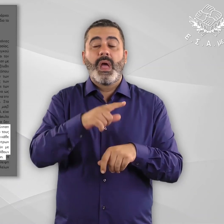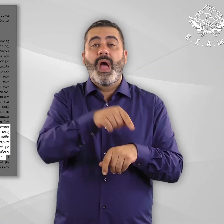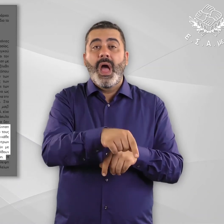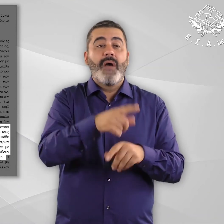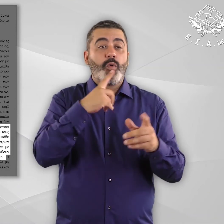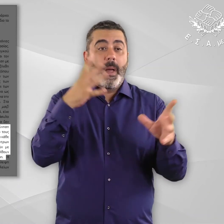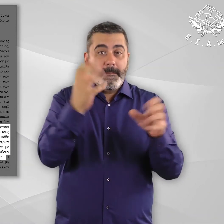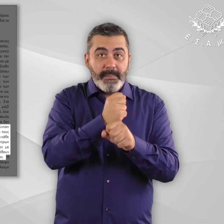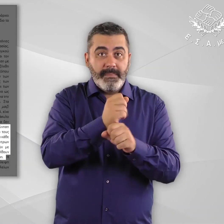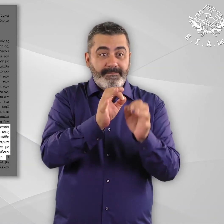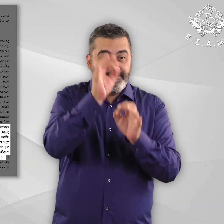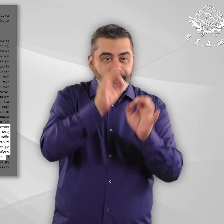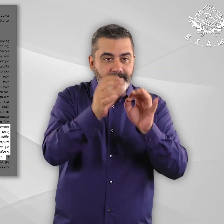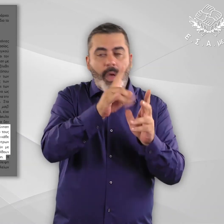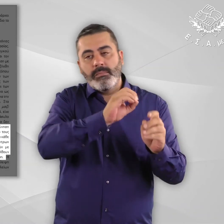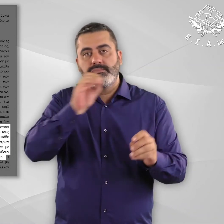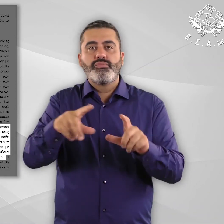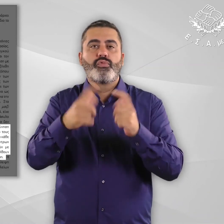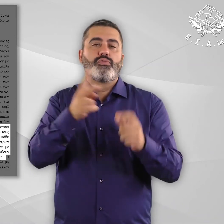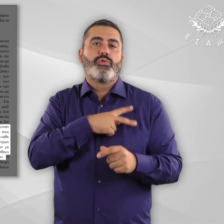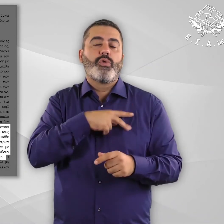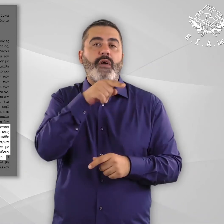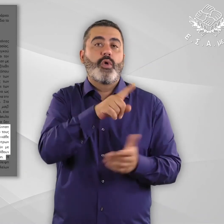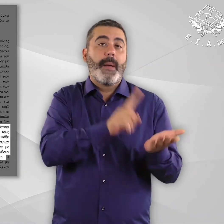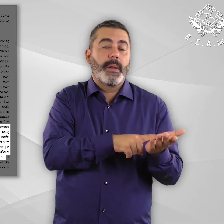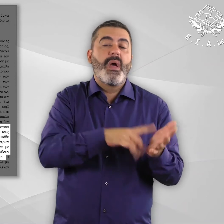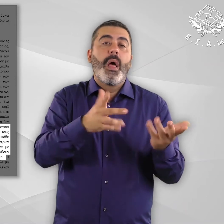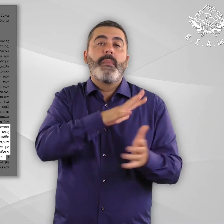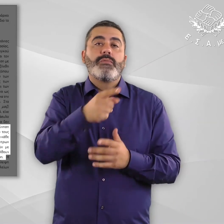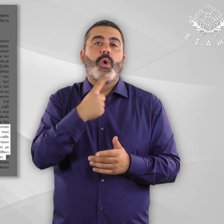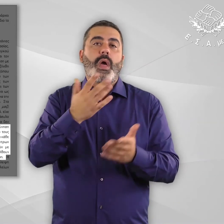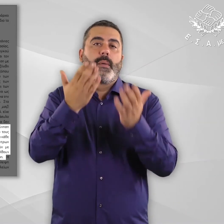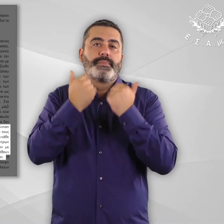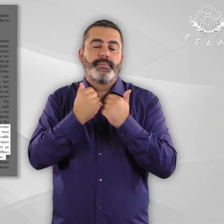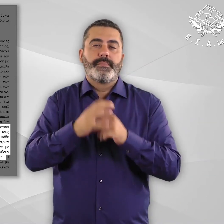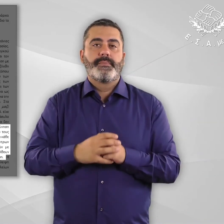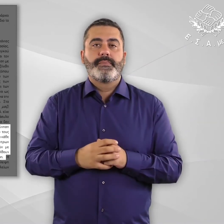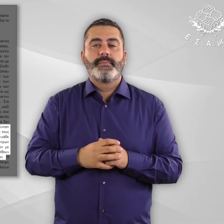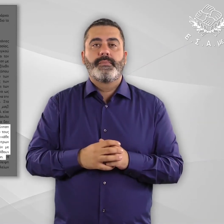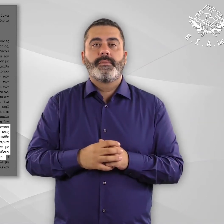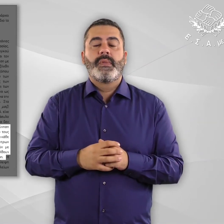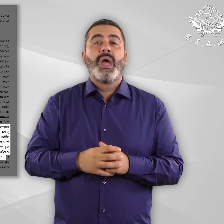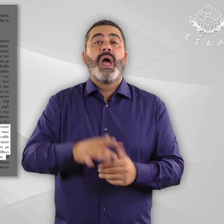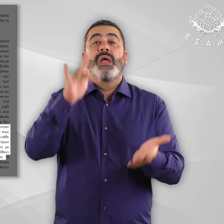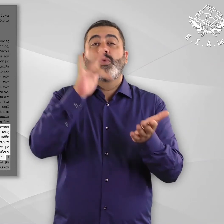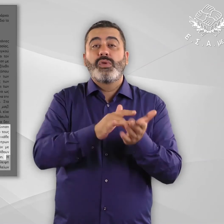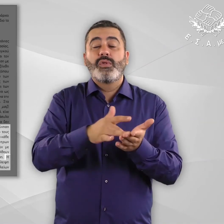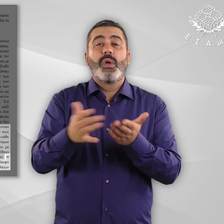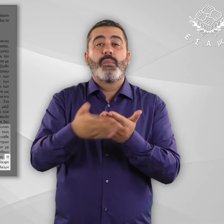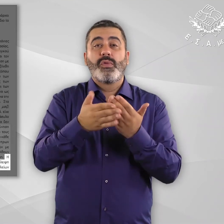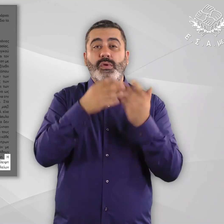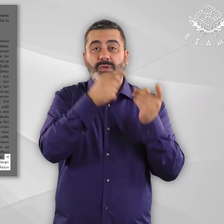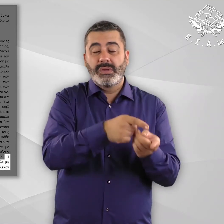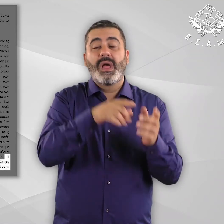ανάγκες παρένθεσης σήμερα και συκλίνει η παρένθεση να ανταπεξέλθουν άμεσα και αποτελεσματικά στην απαραίτητη αξιολόγηση.